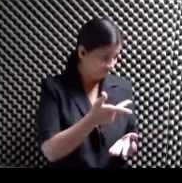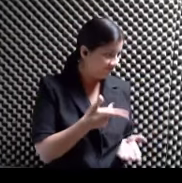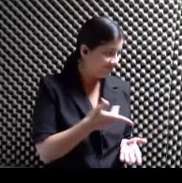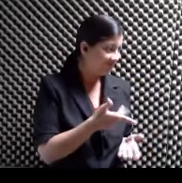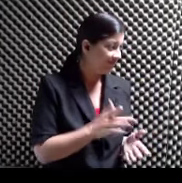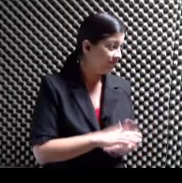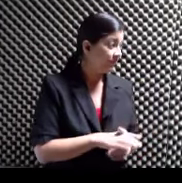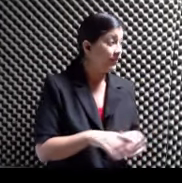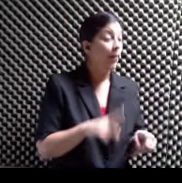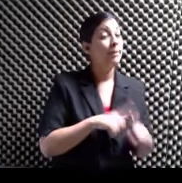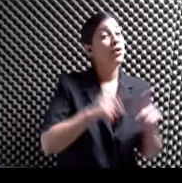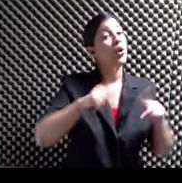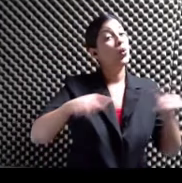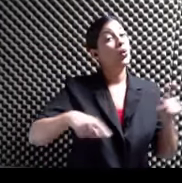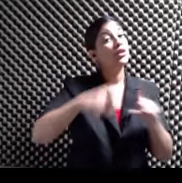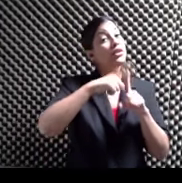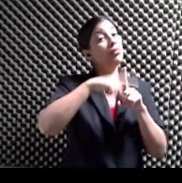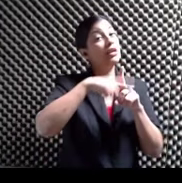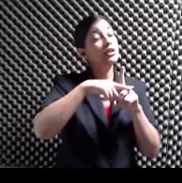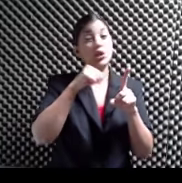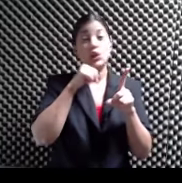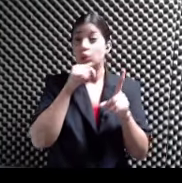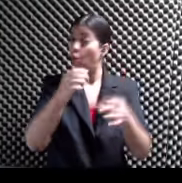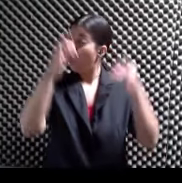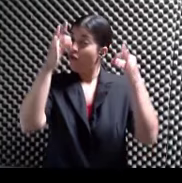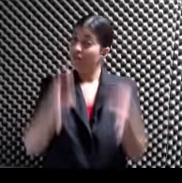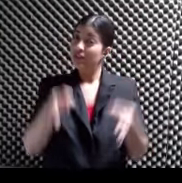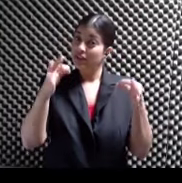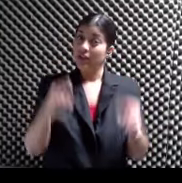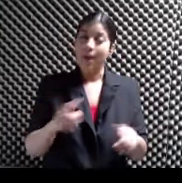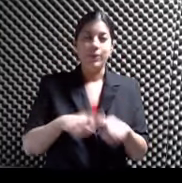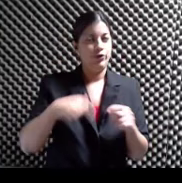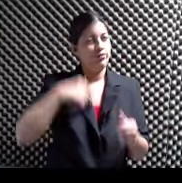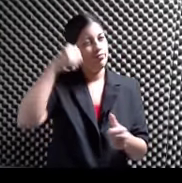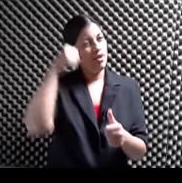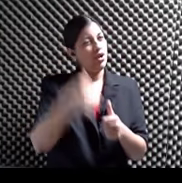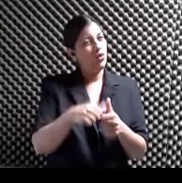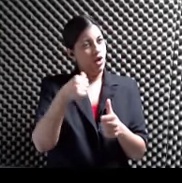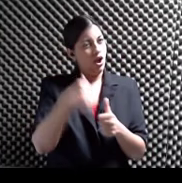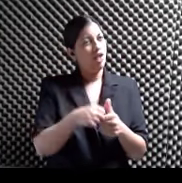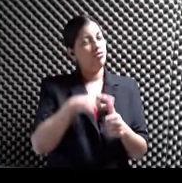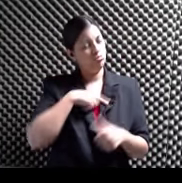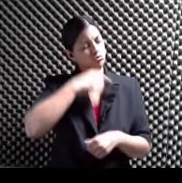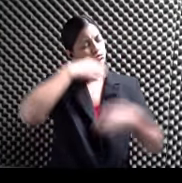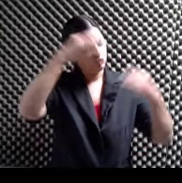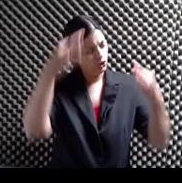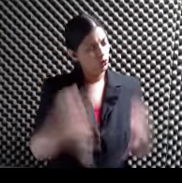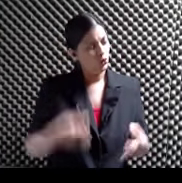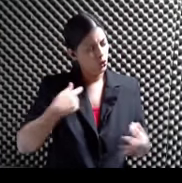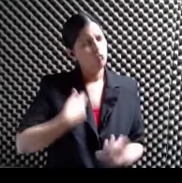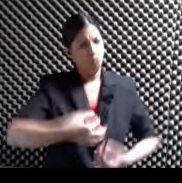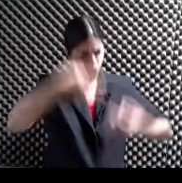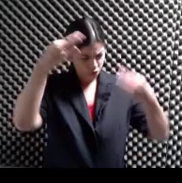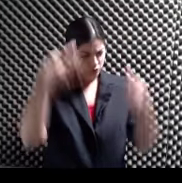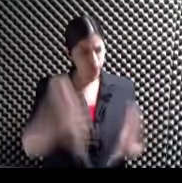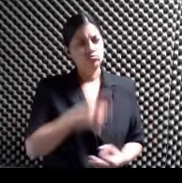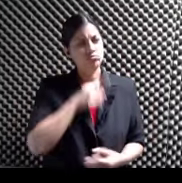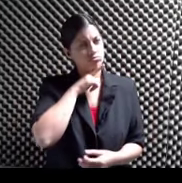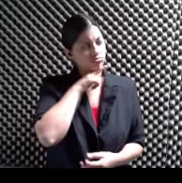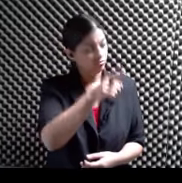no se han registrado oficialmente Y yo recuerdo Sin temor a equivocarme Y creyendo fielmente En lo que mi padre